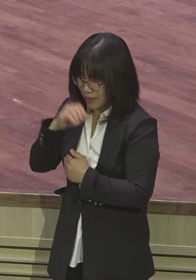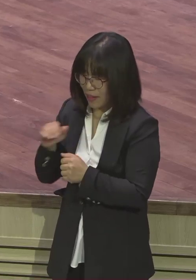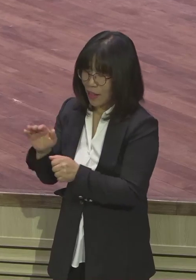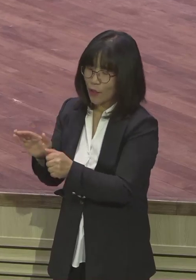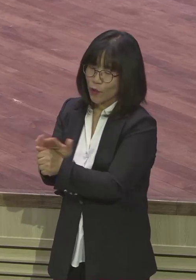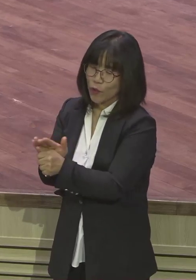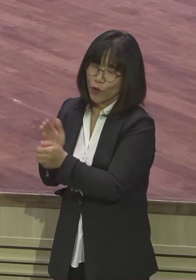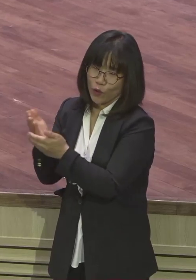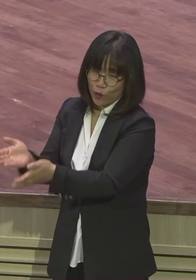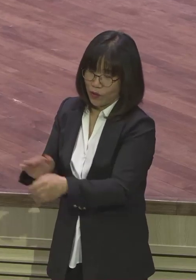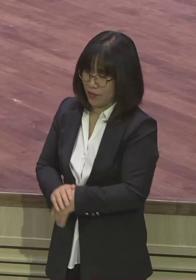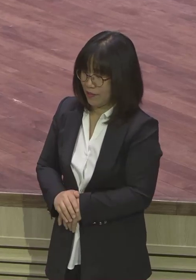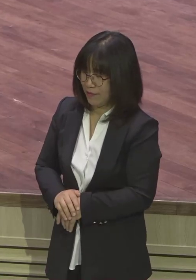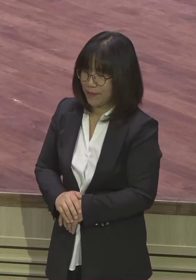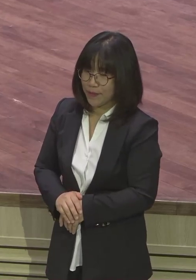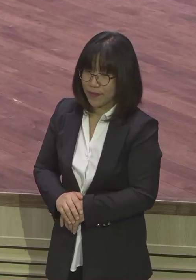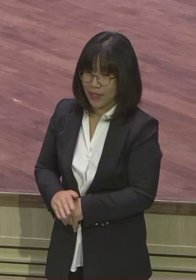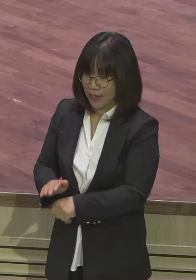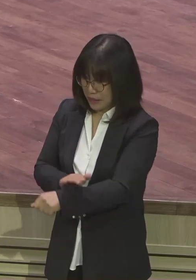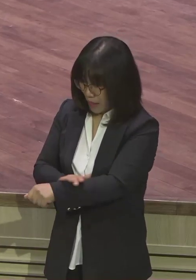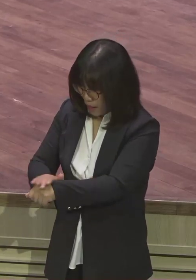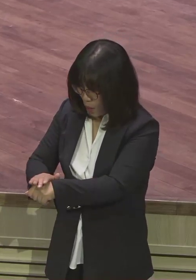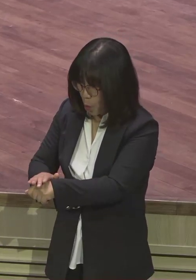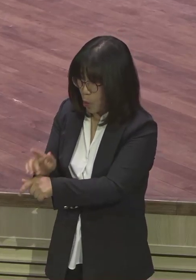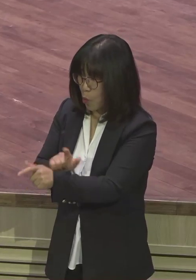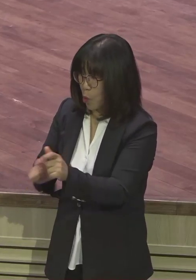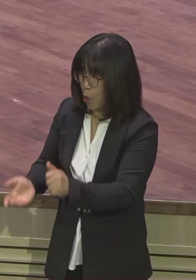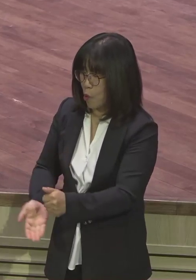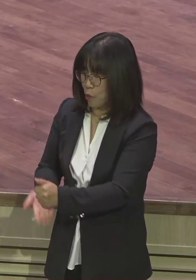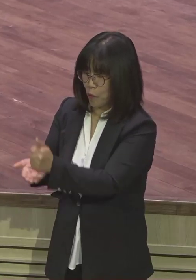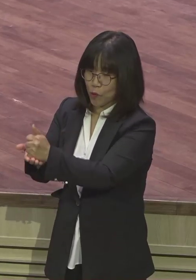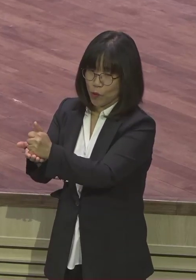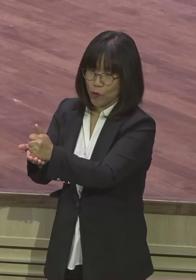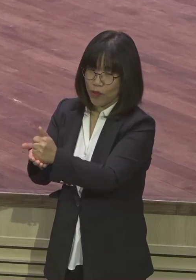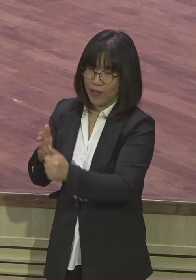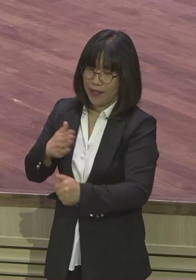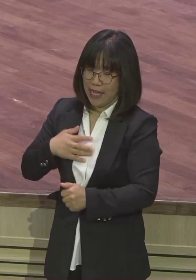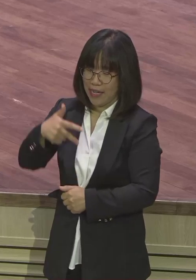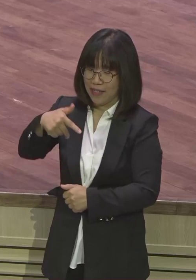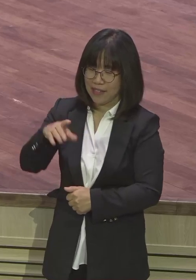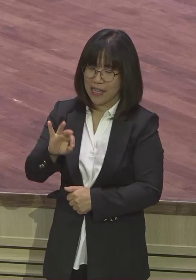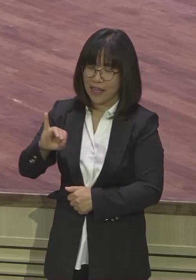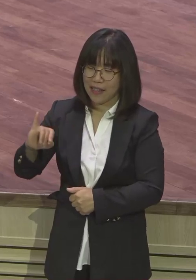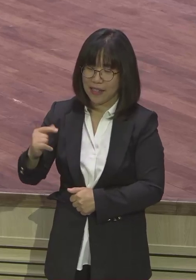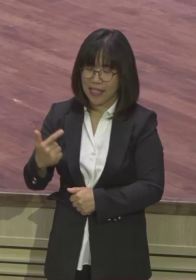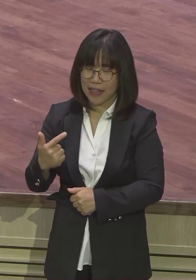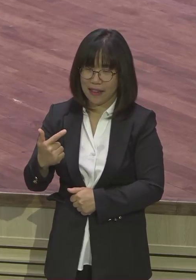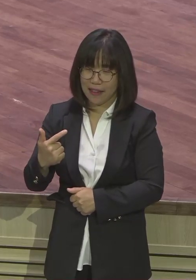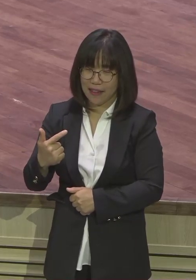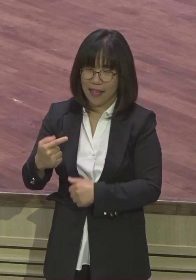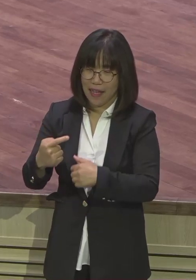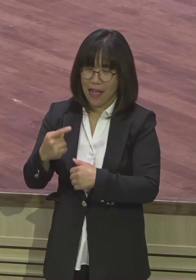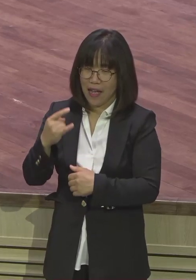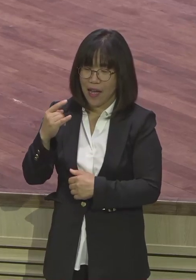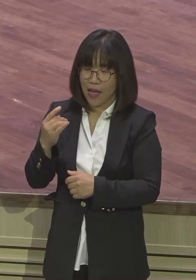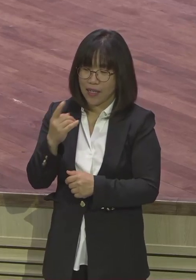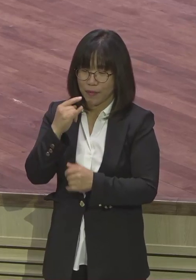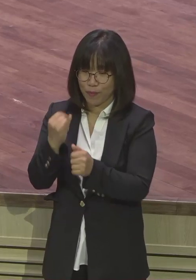더 키워주고 장인 어른의 마음을 눈으로 바라봅니다. 사는 사람들의